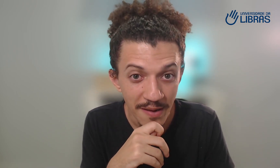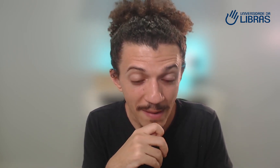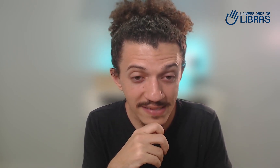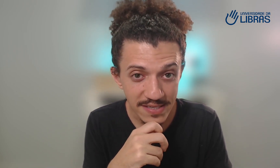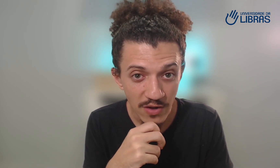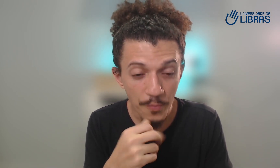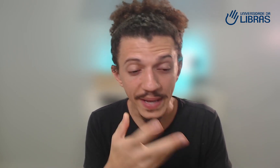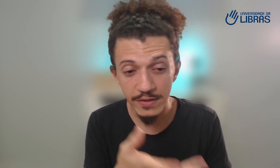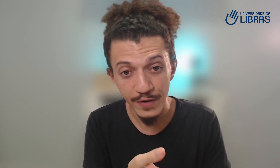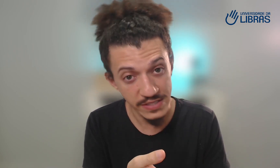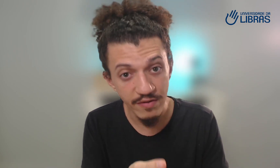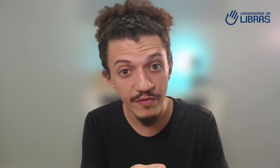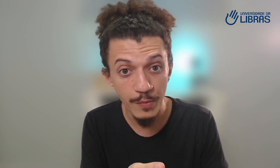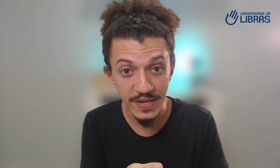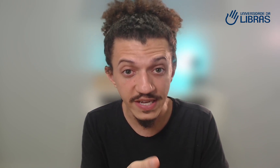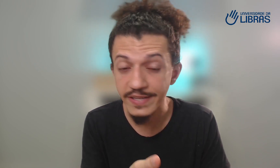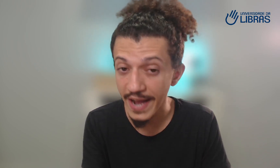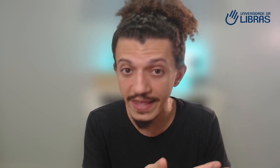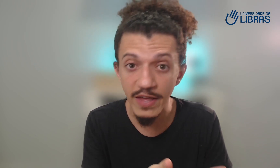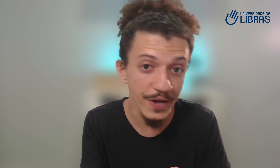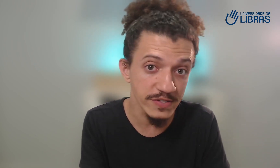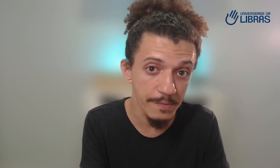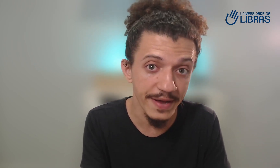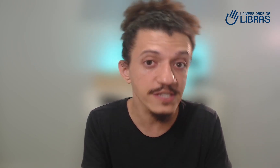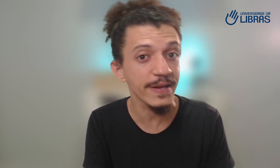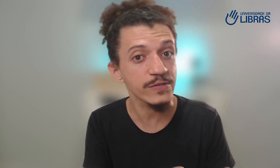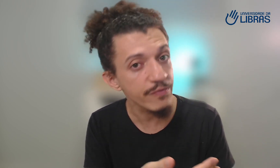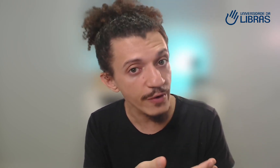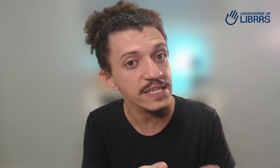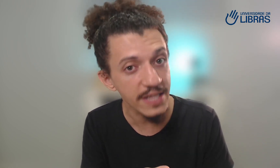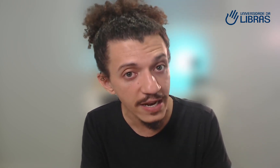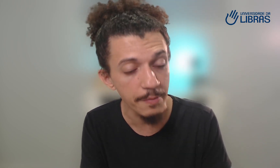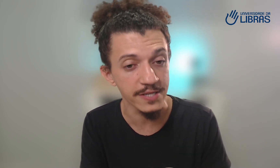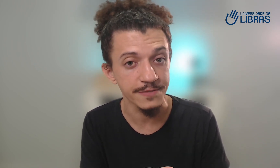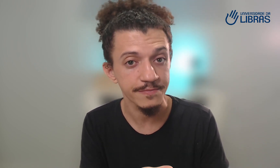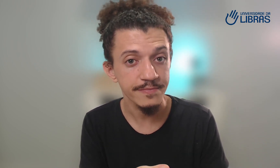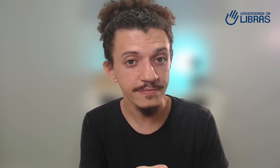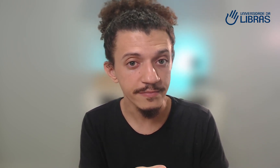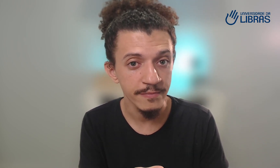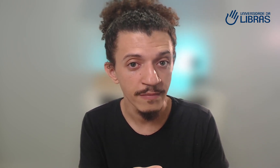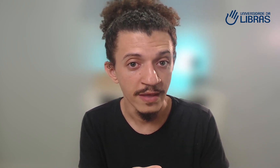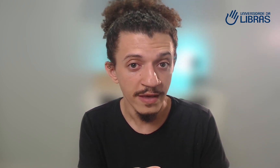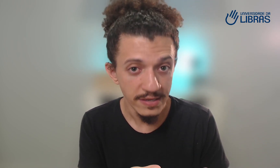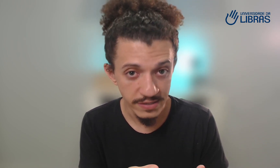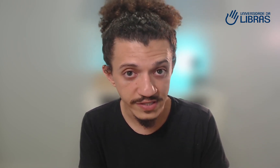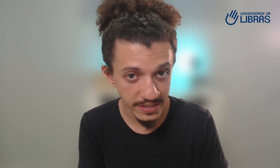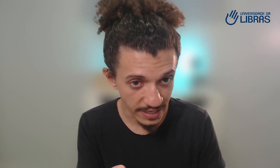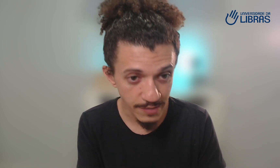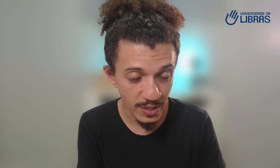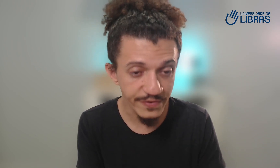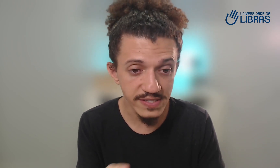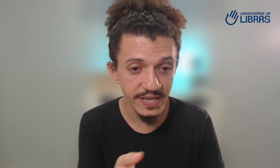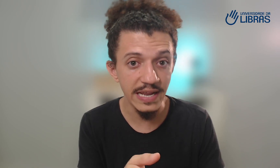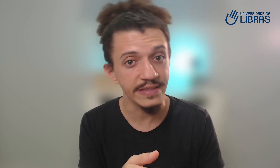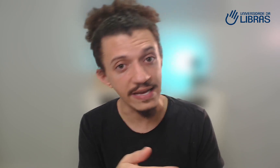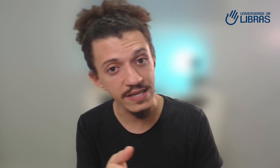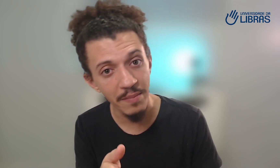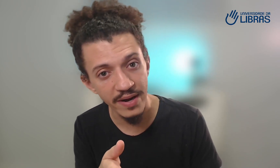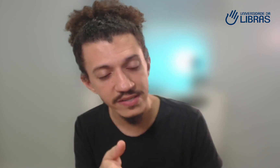Mas, o método foi desenvolvido para ser entregue em oito semanas para a sua fluência na Libras. Se você quiser, você pode fazer ele em dez semanas,